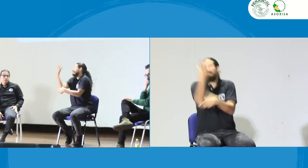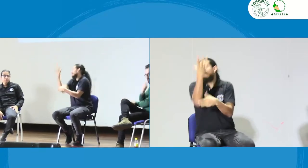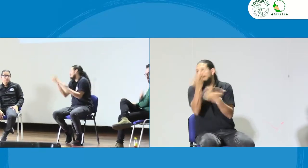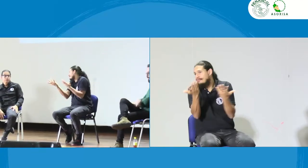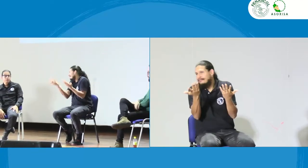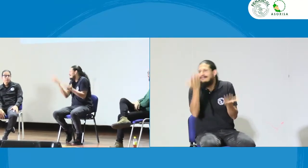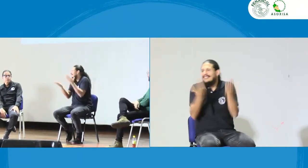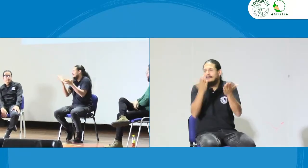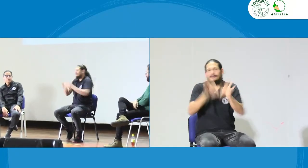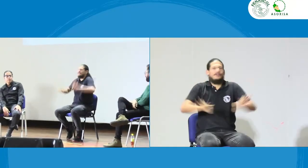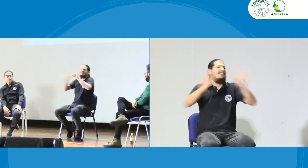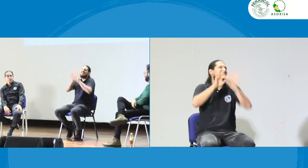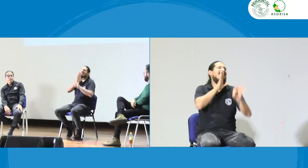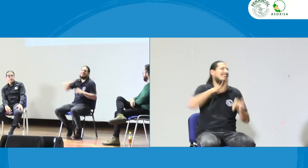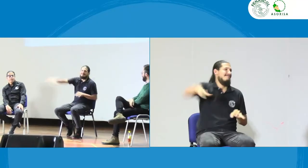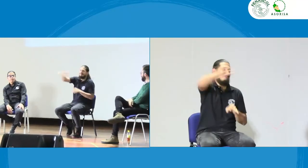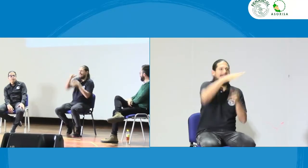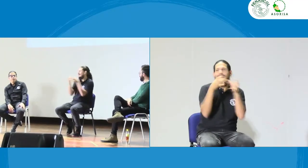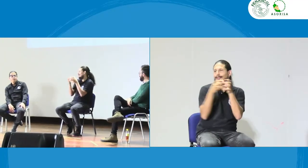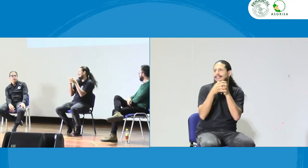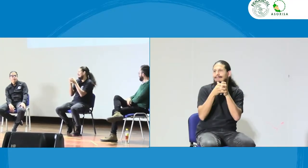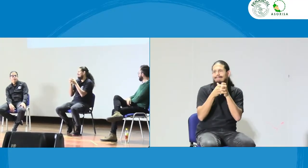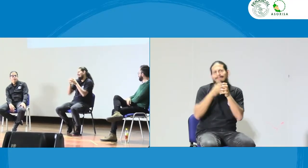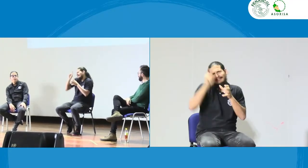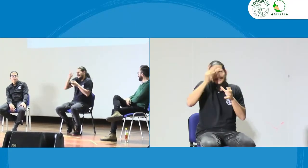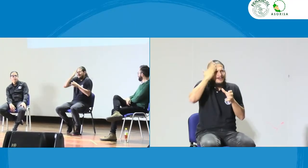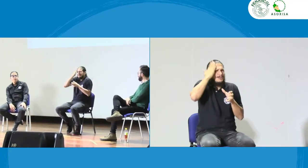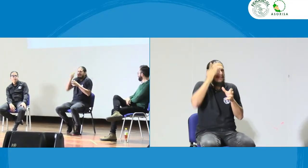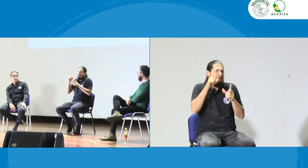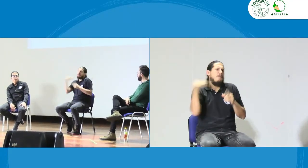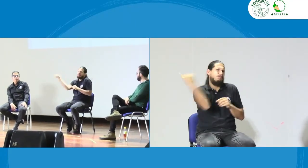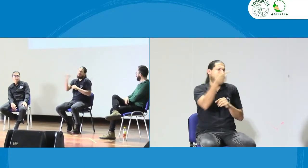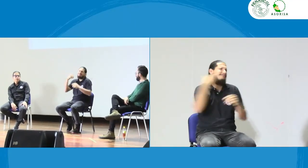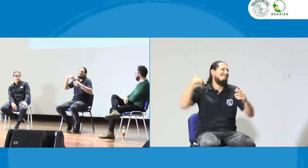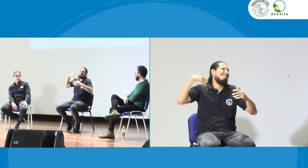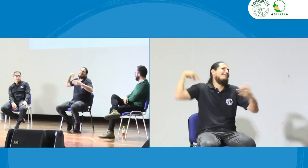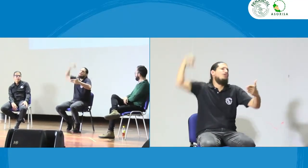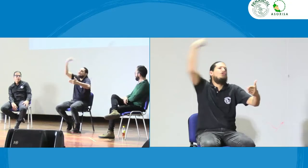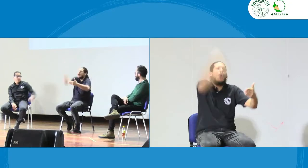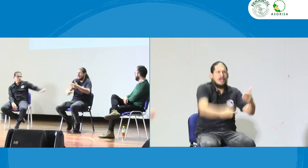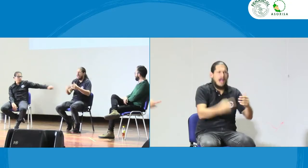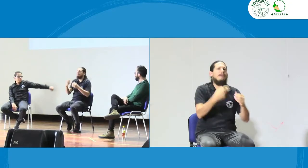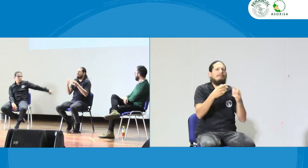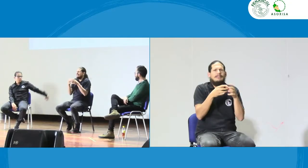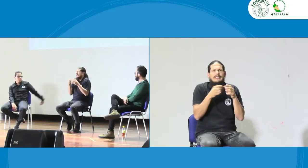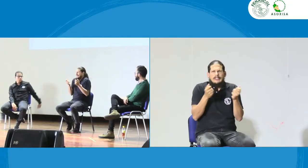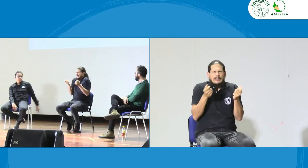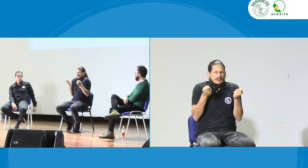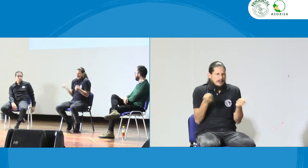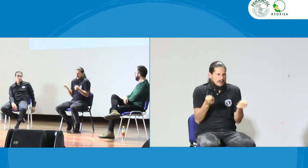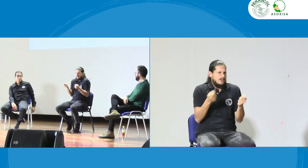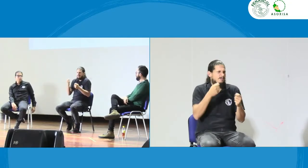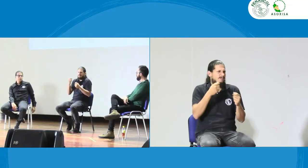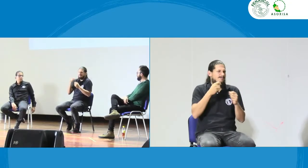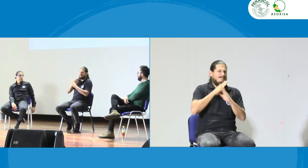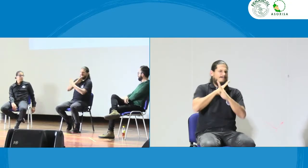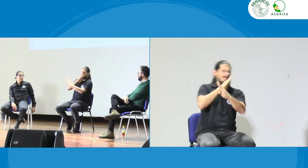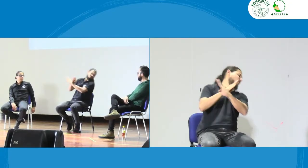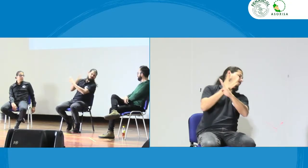que dentro de la asociación se puede hacer entonces eso es importante que depende un poco también de la estructura de la asociación y eso la historia nos lo ha